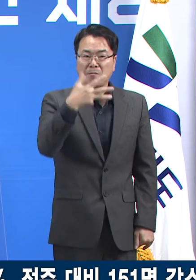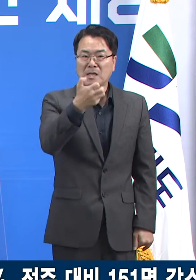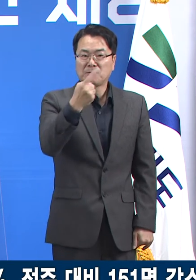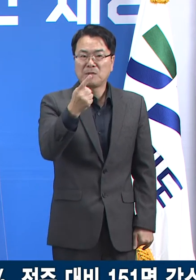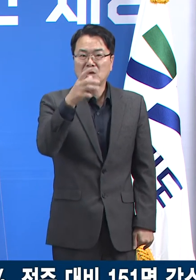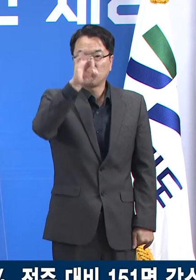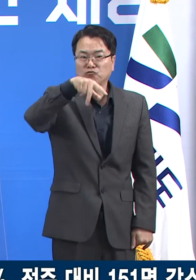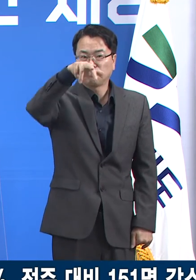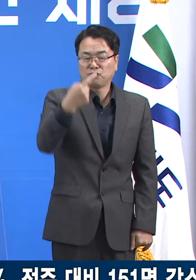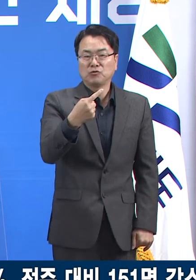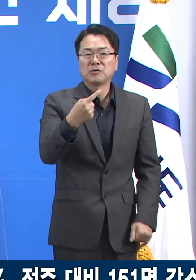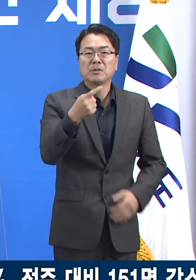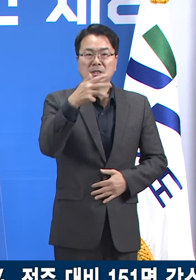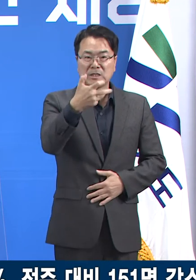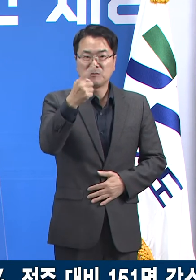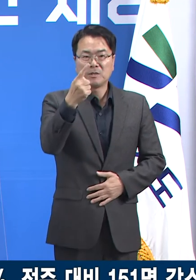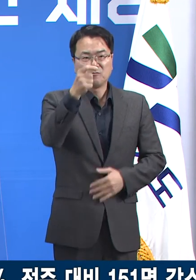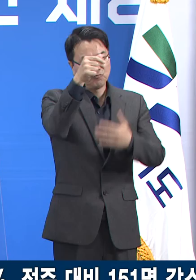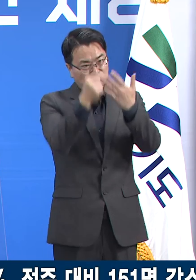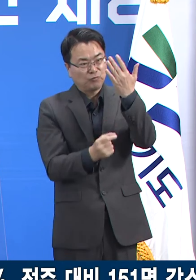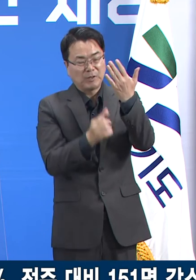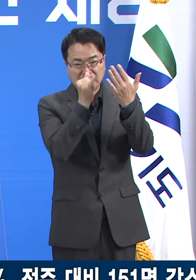우즈베키스탄 71명 순입니다.